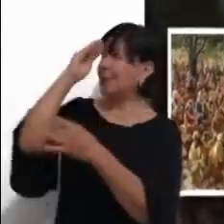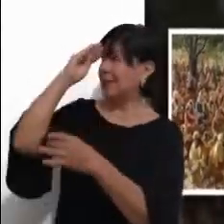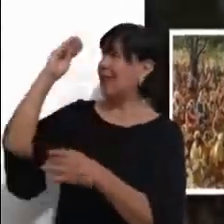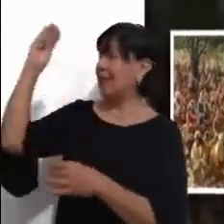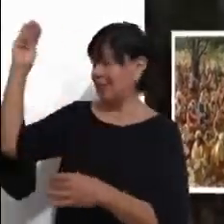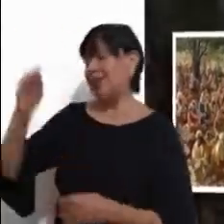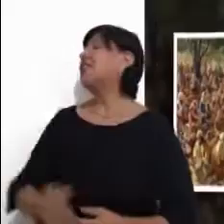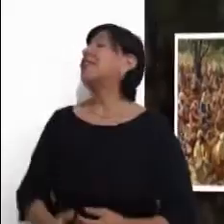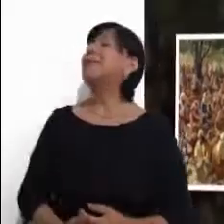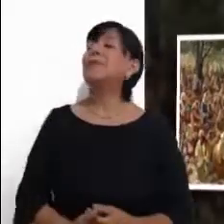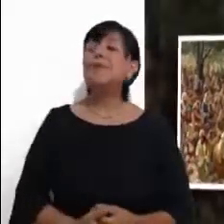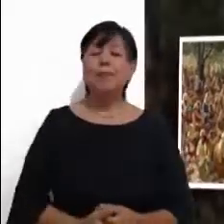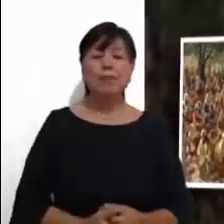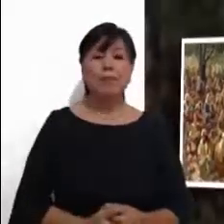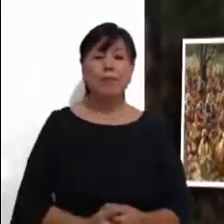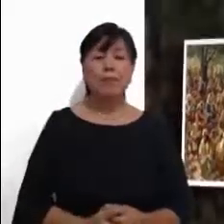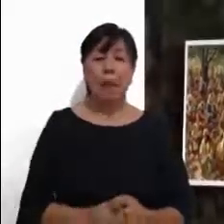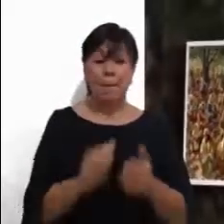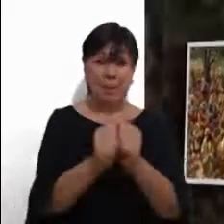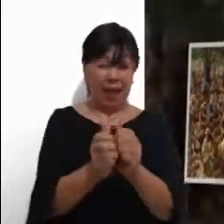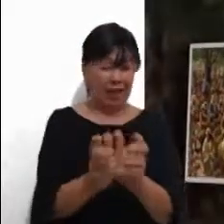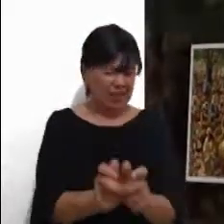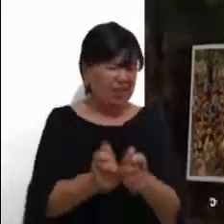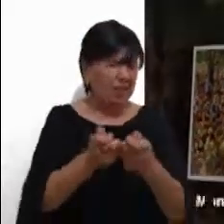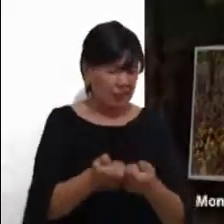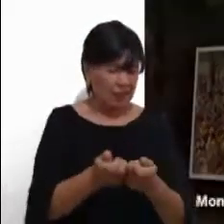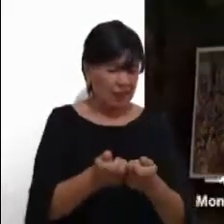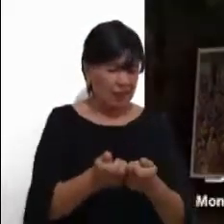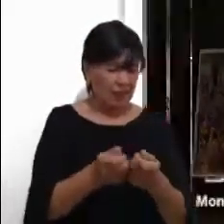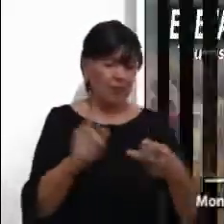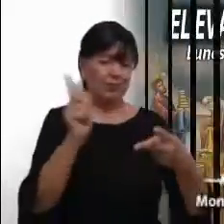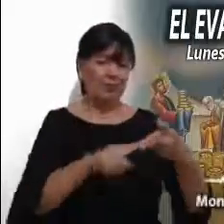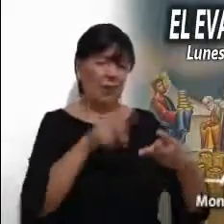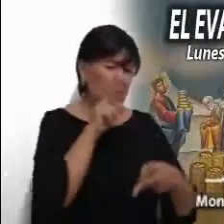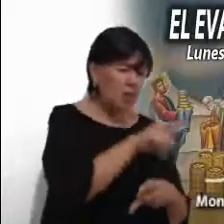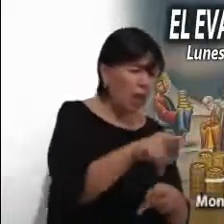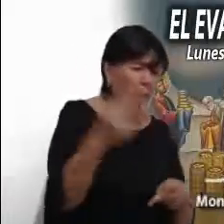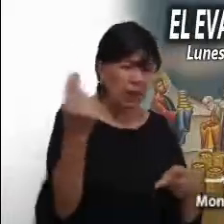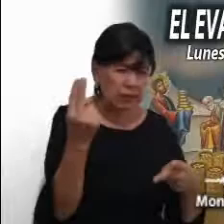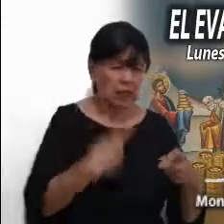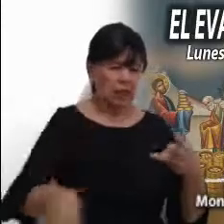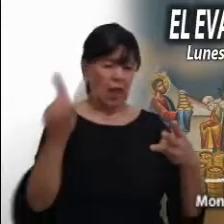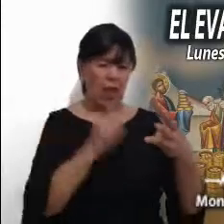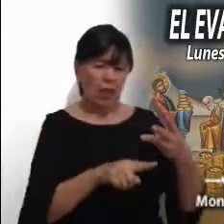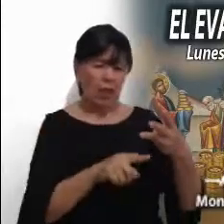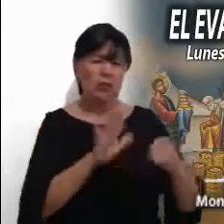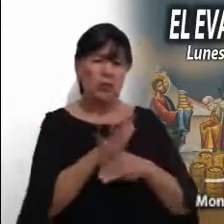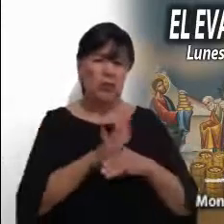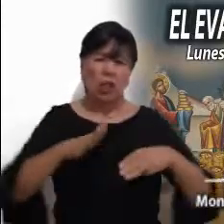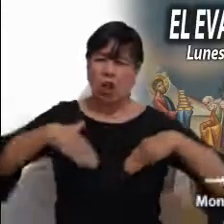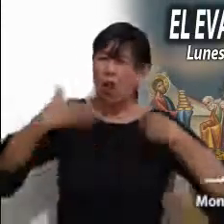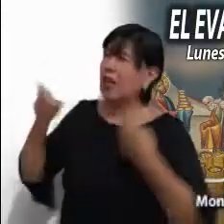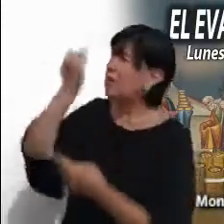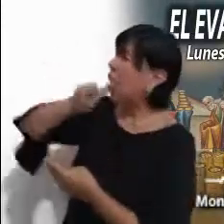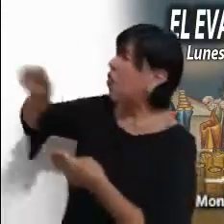del Señor. Partir el pan, mirar la necesidad del hermano, tener la confianza en